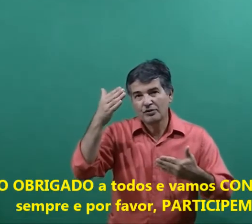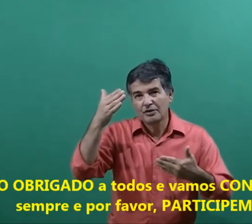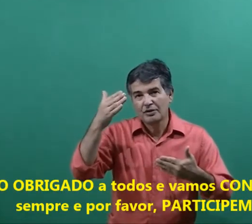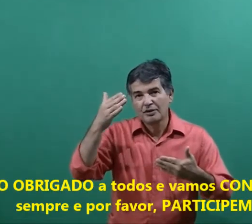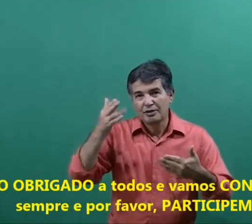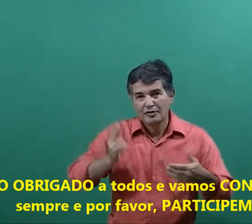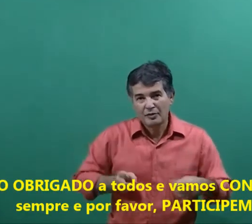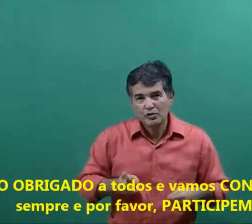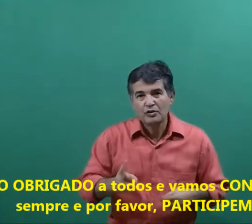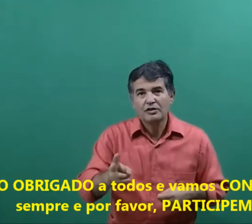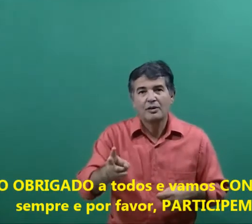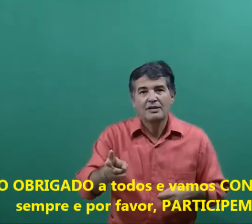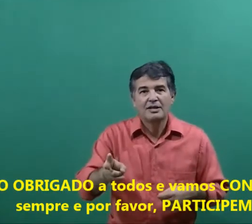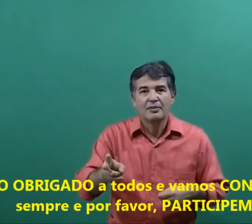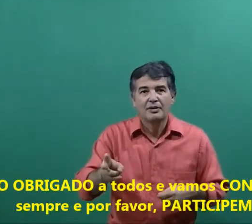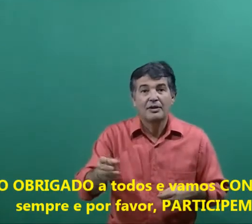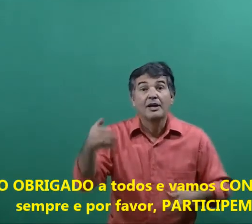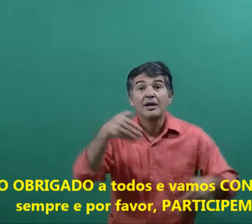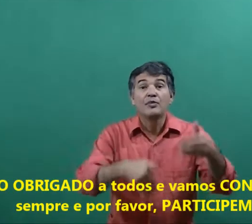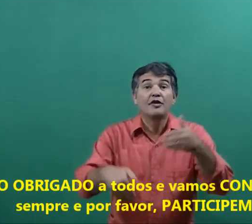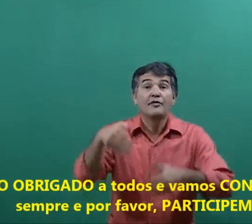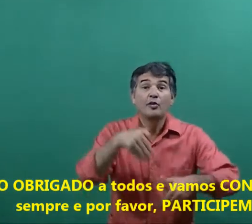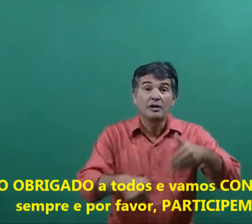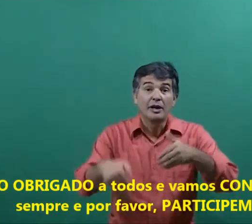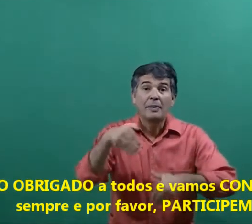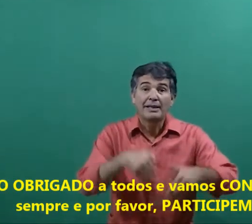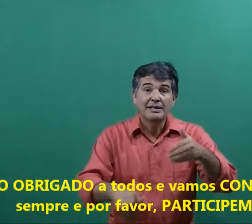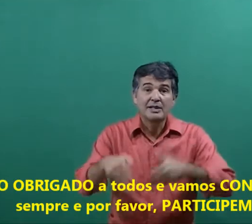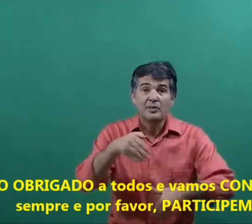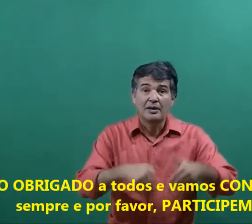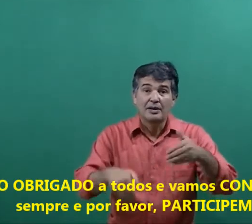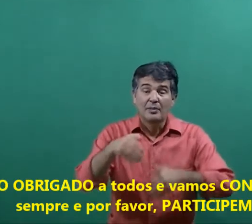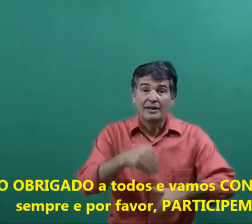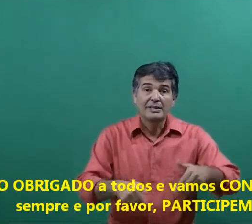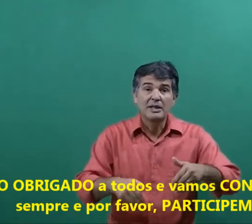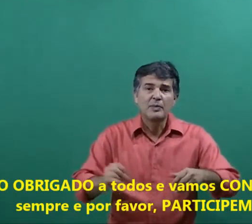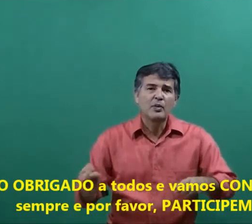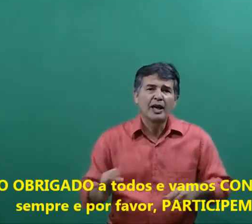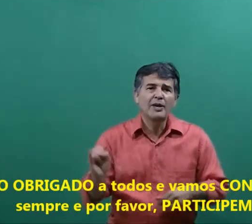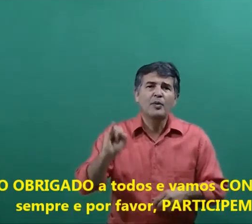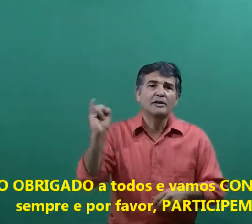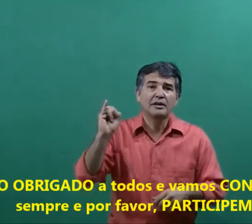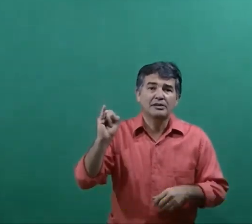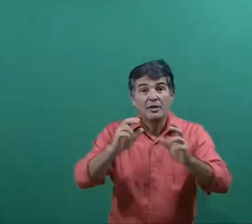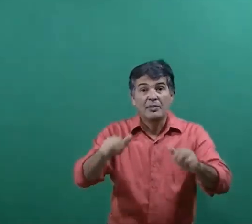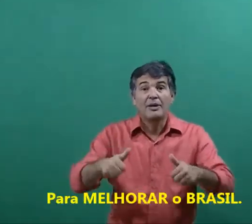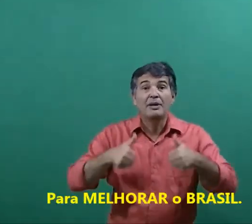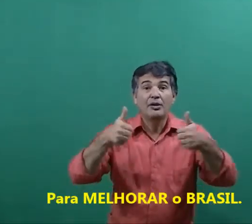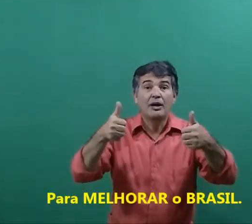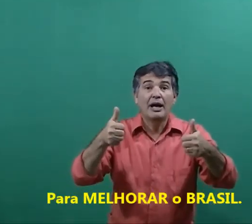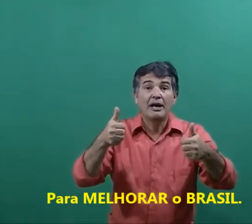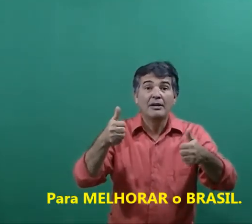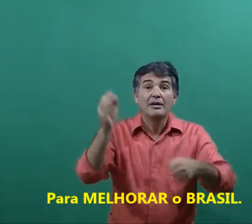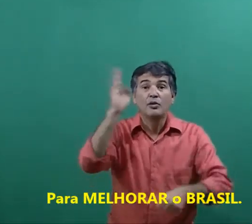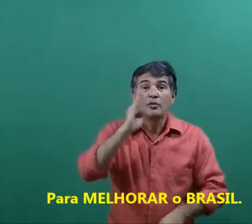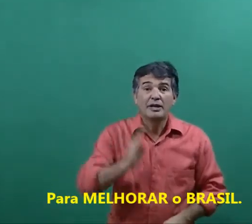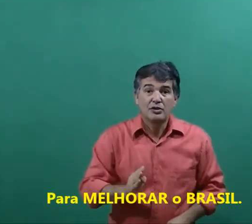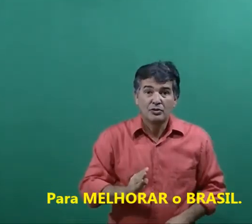e vamos continuar sempre E por favor, participe participe porque é importante para melhorar o Brasil